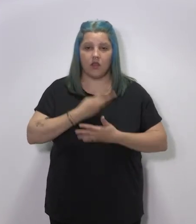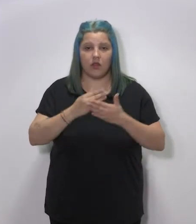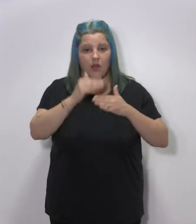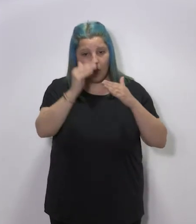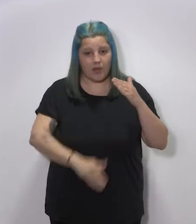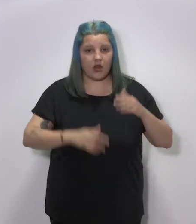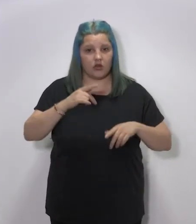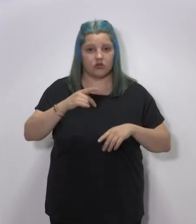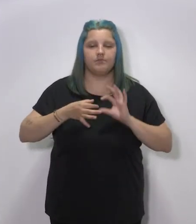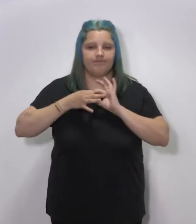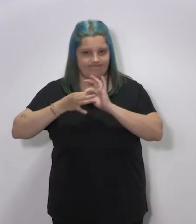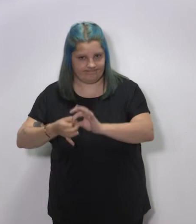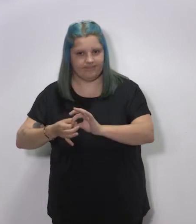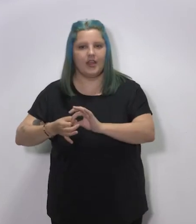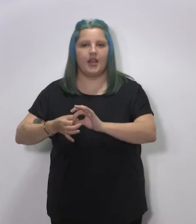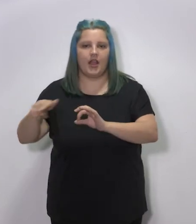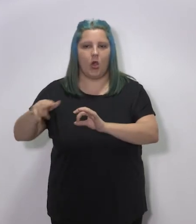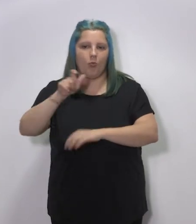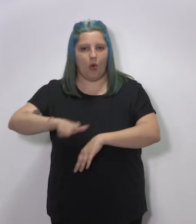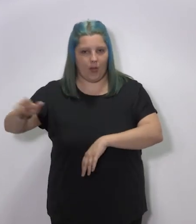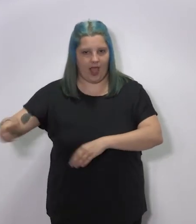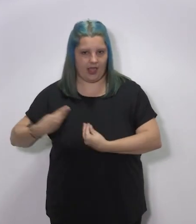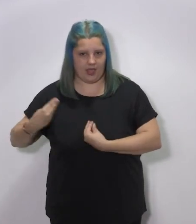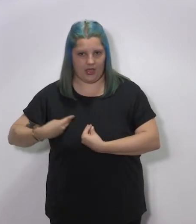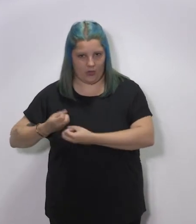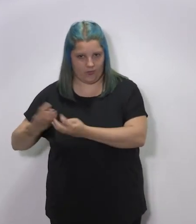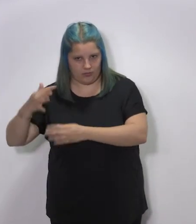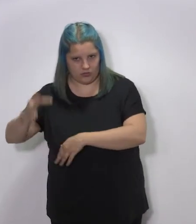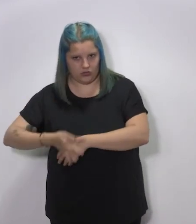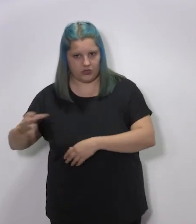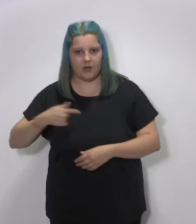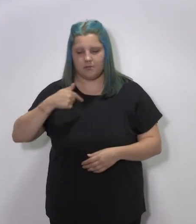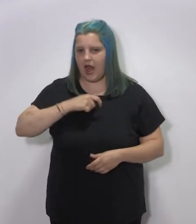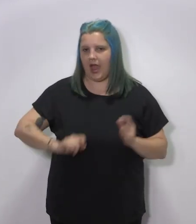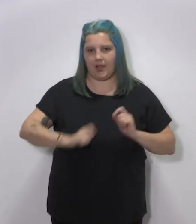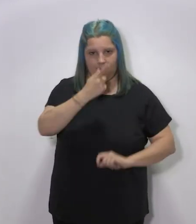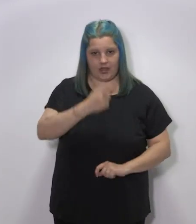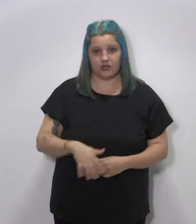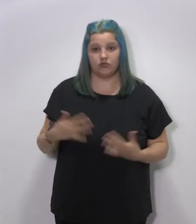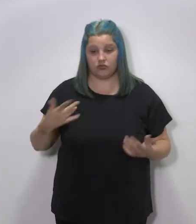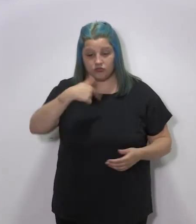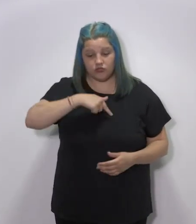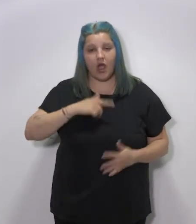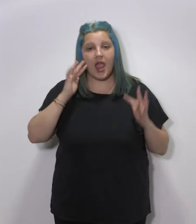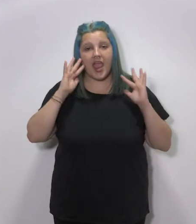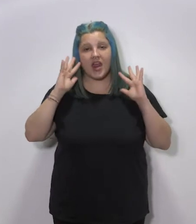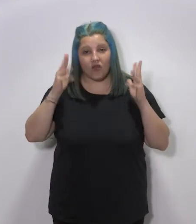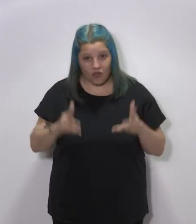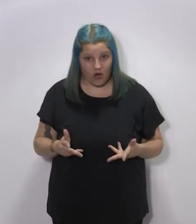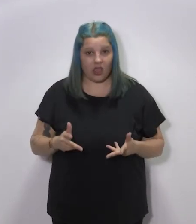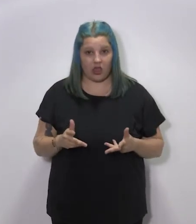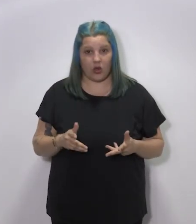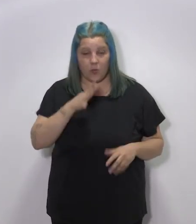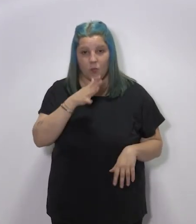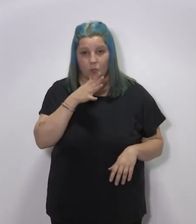de menores va a acoger en función de su población y, por lo tanto, nos parece que es muy importante destacar que nuestro